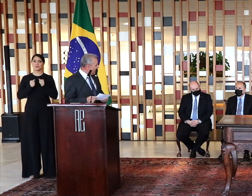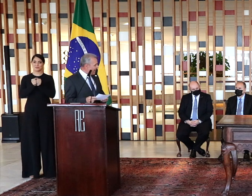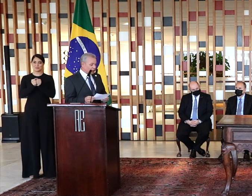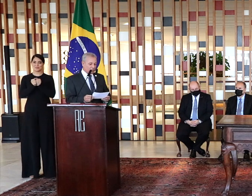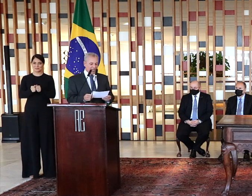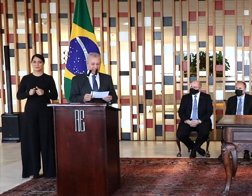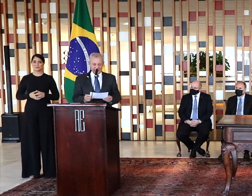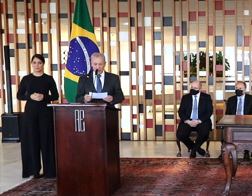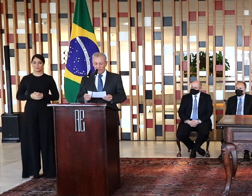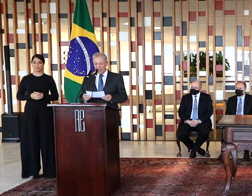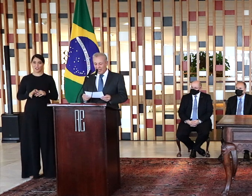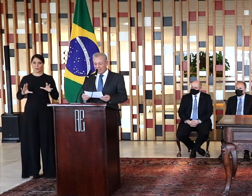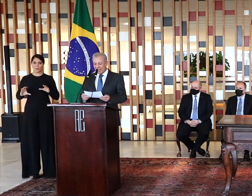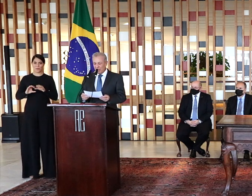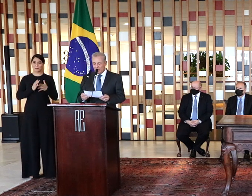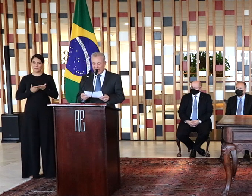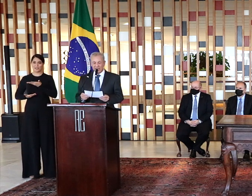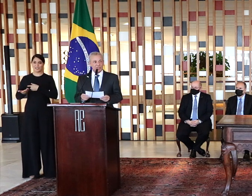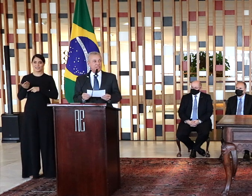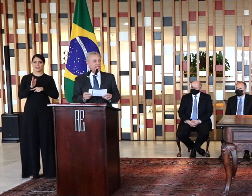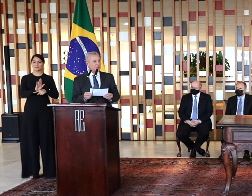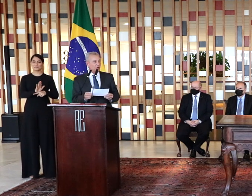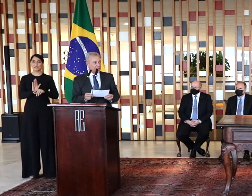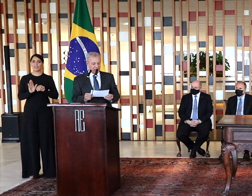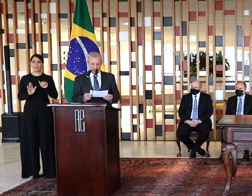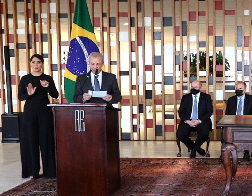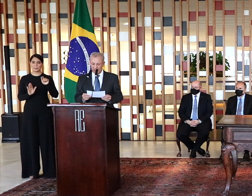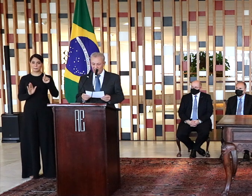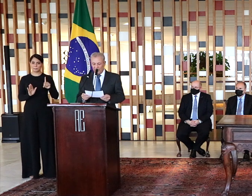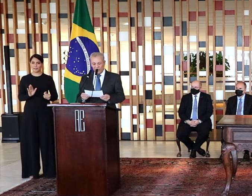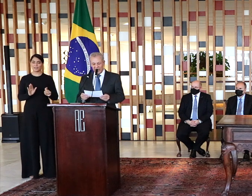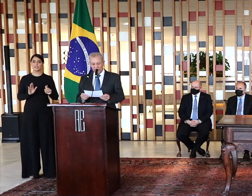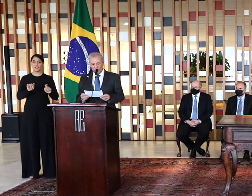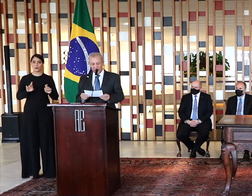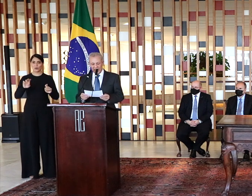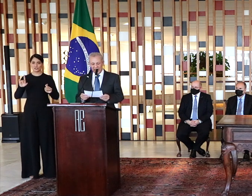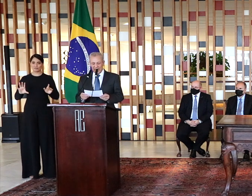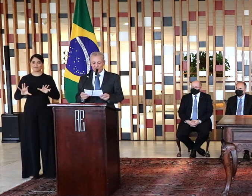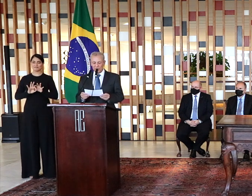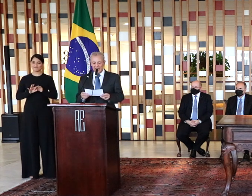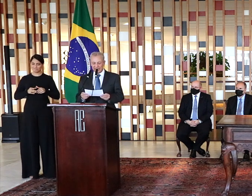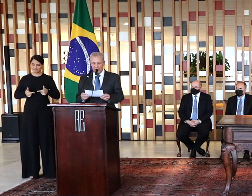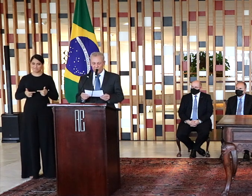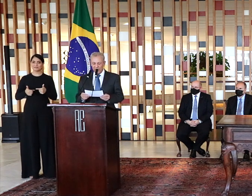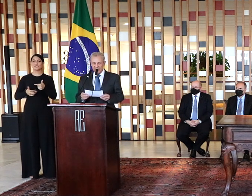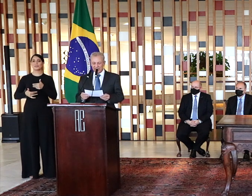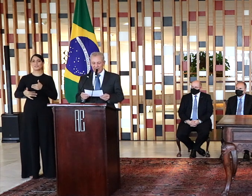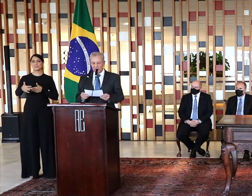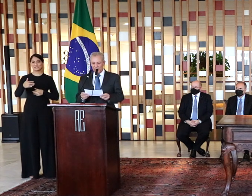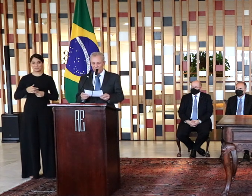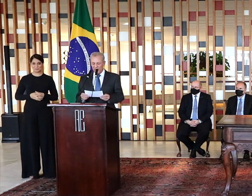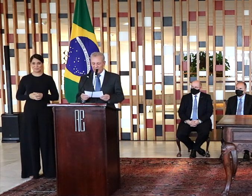longa a cooperação entre a PECS e o Centro Rochas. Vida longa a articulação